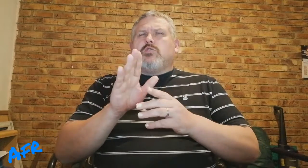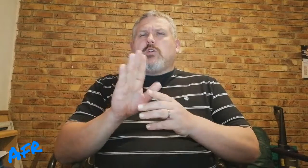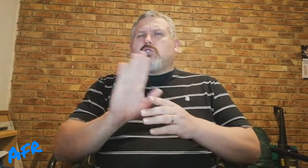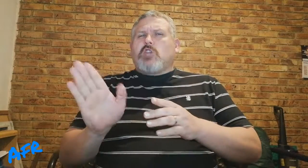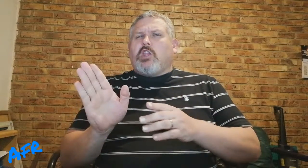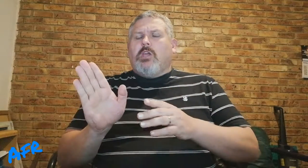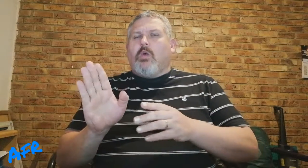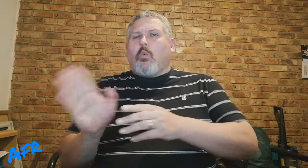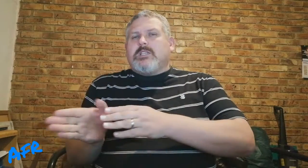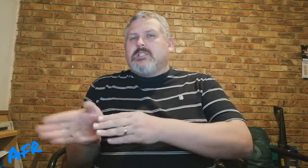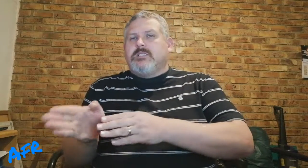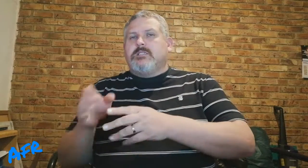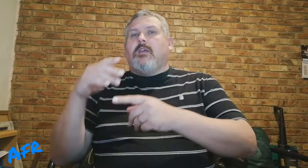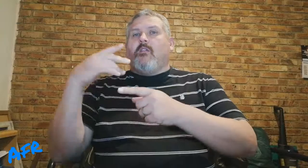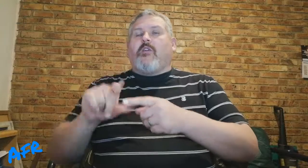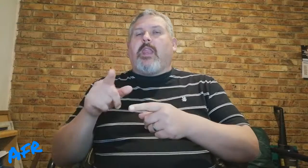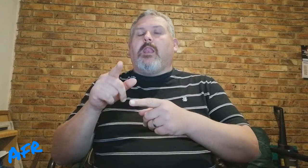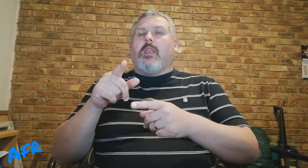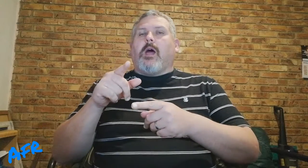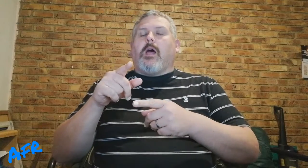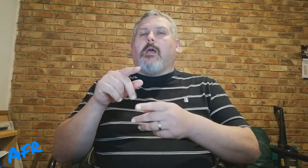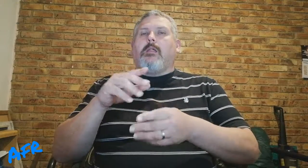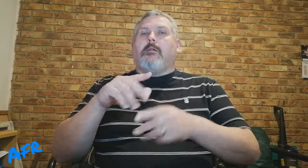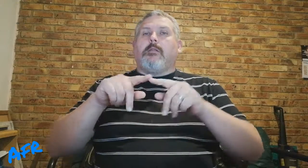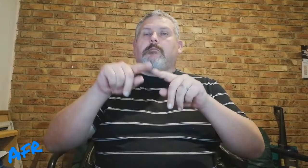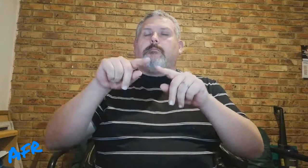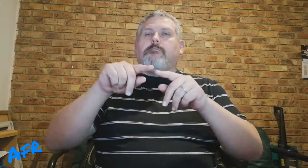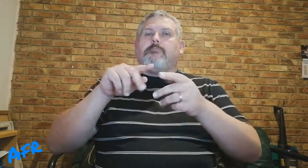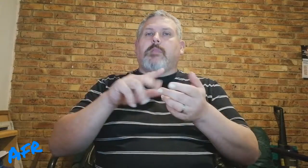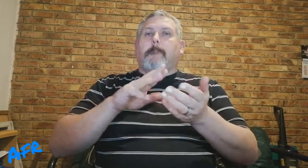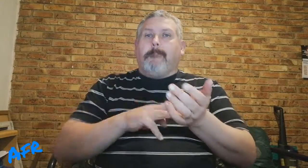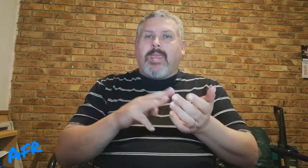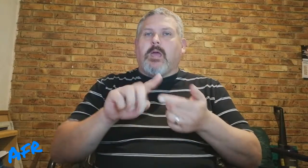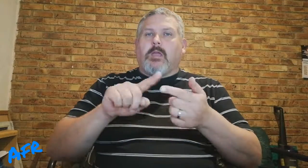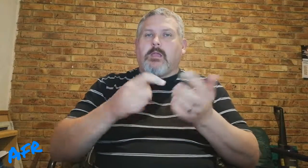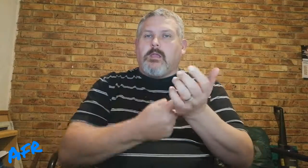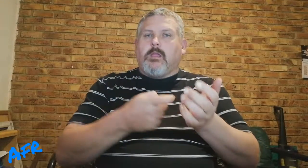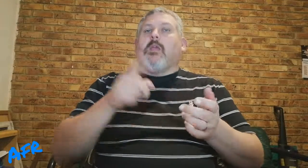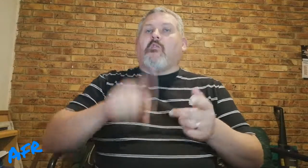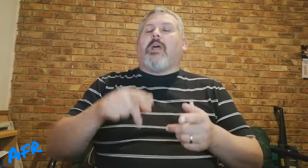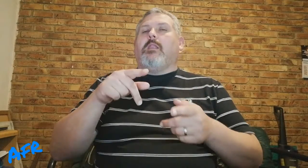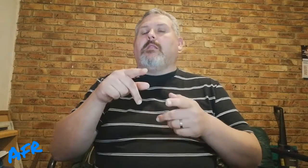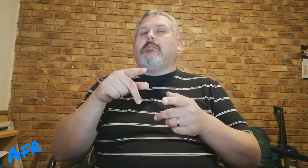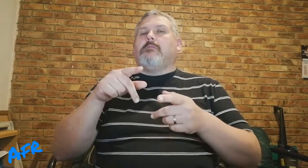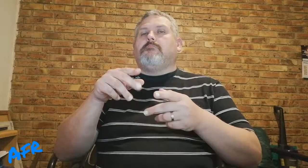was meteen so syd oos van die meer van